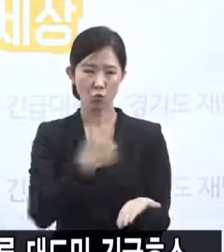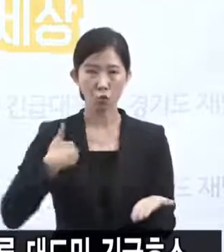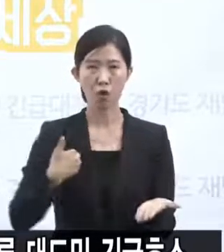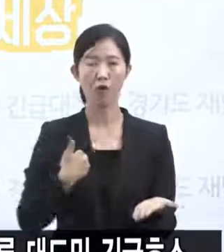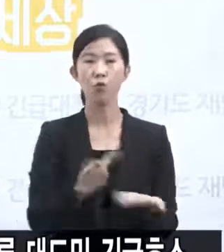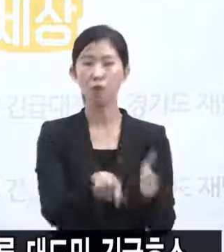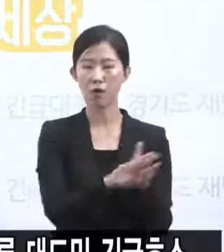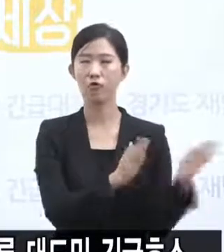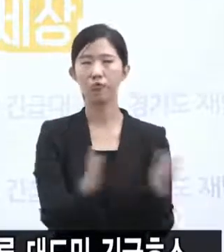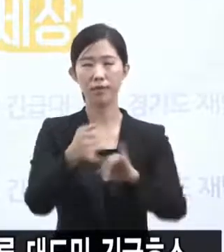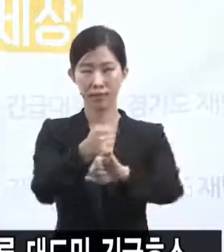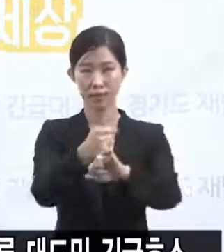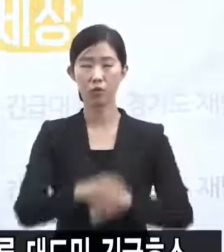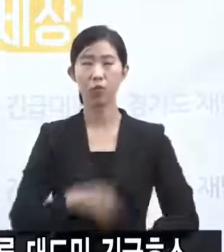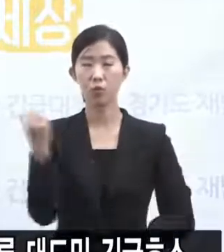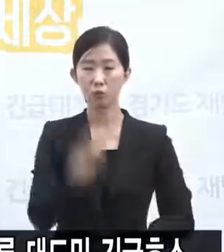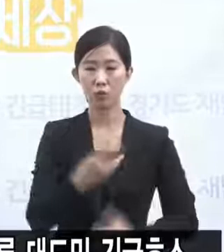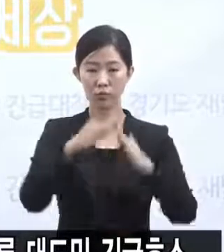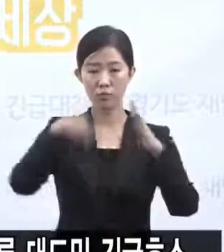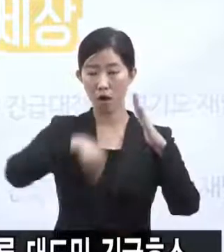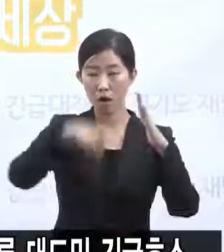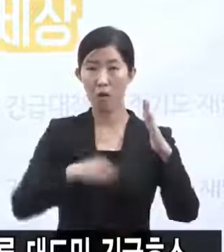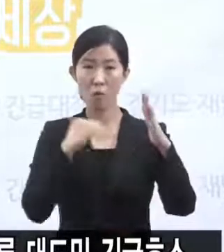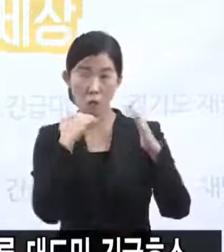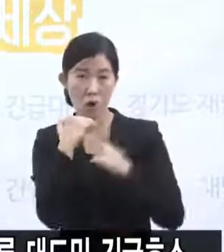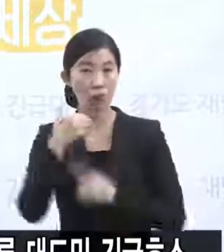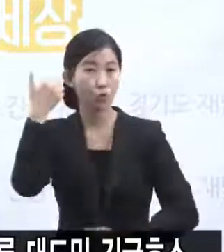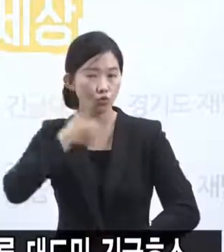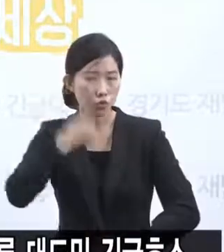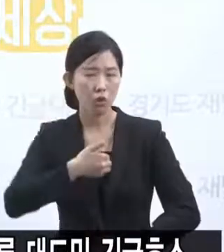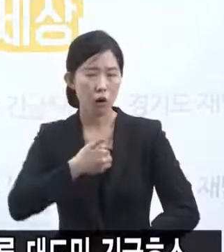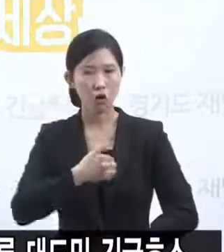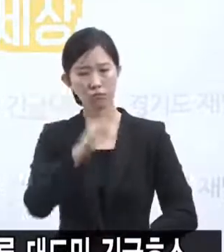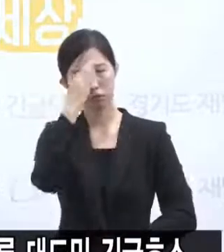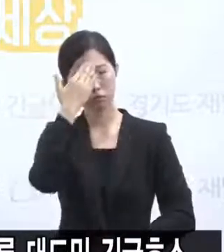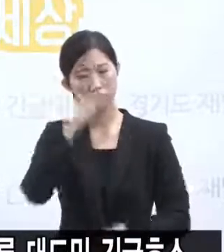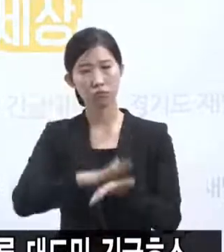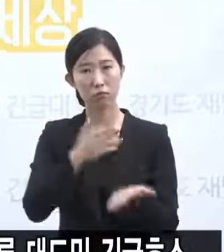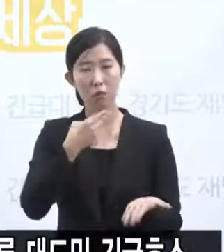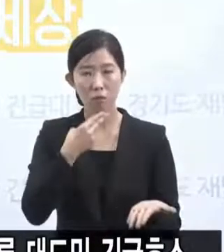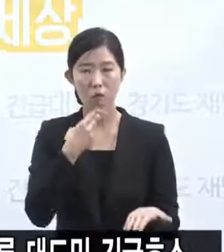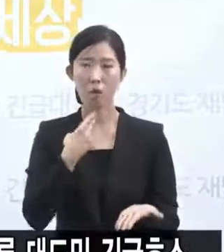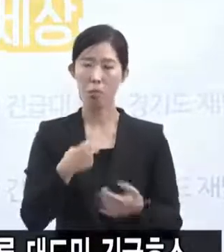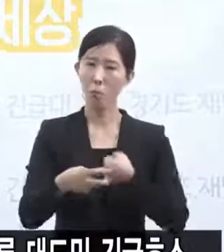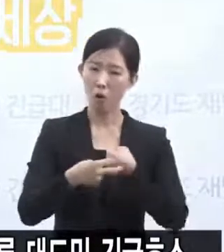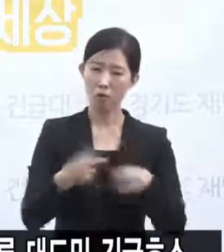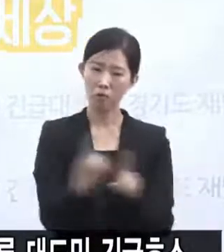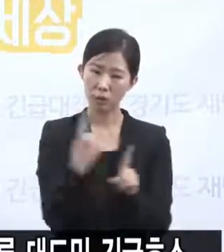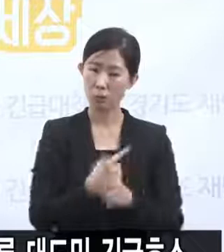아울러 가정대기는 무증상 등 병원 치료를 필요로 하지 않는 확진자만을 대상으로 하는 만큼